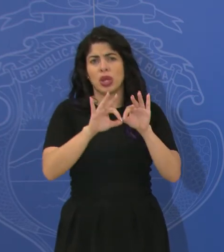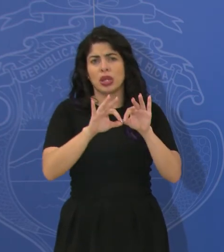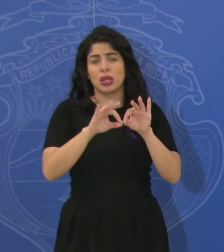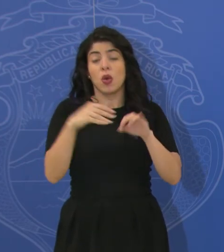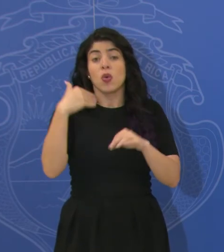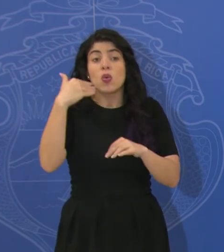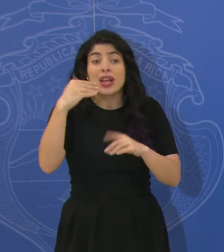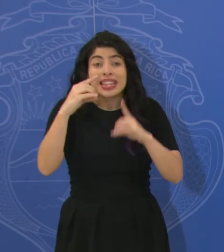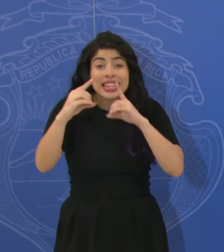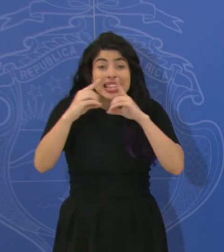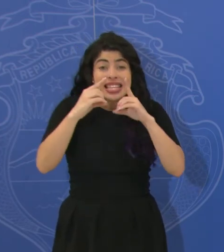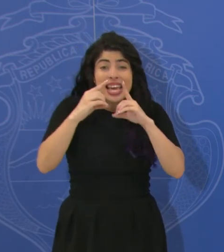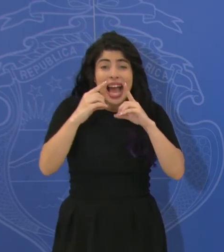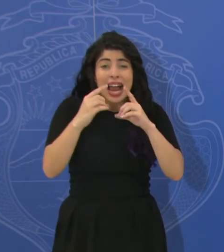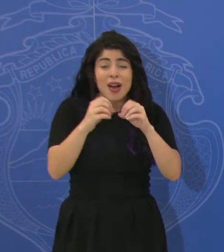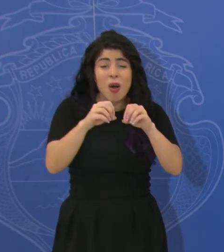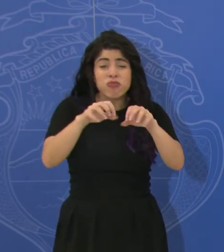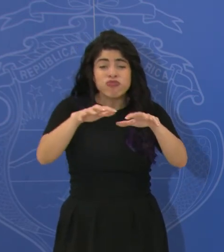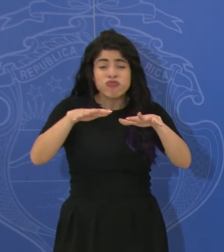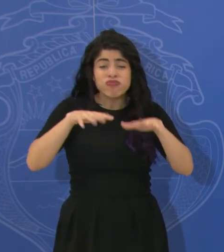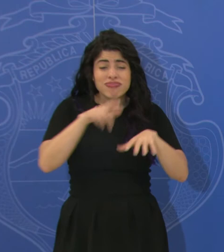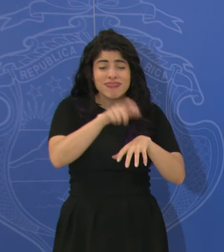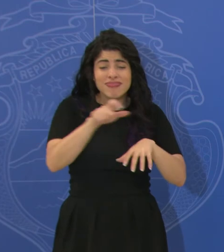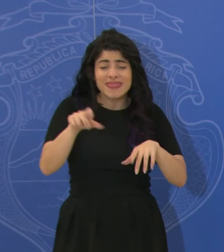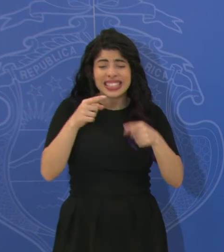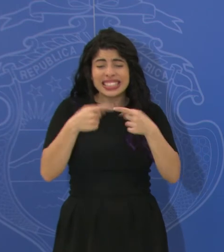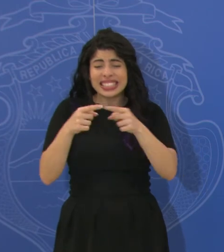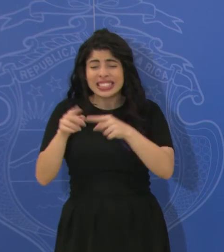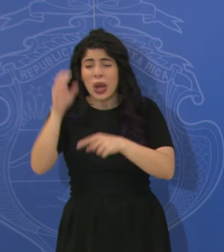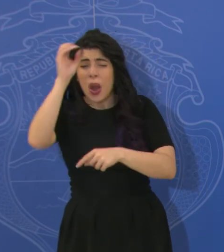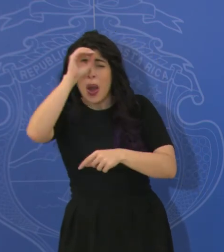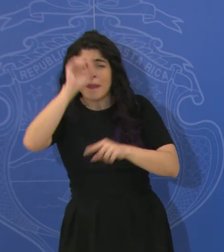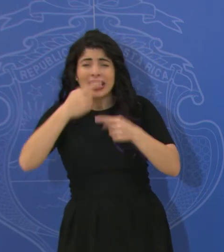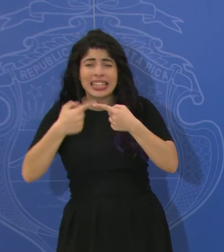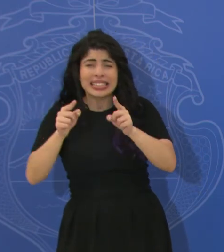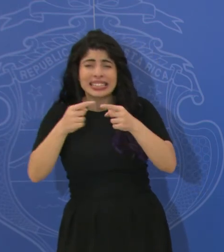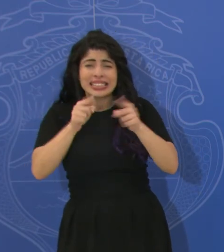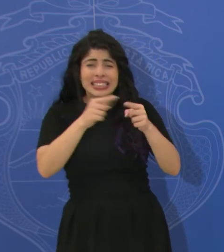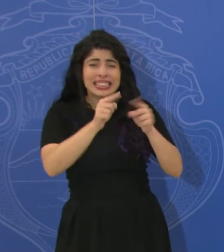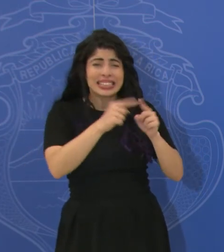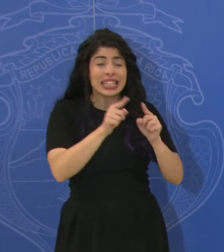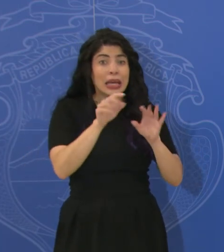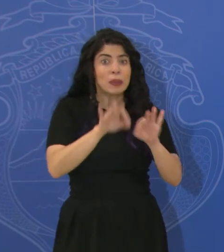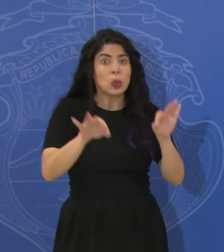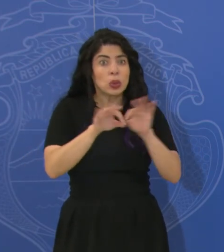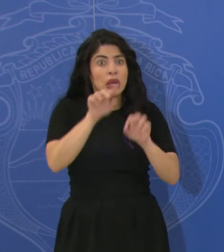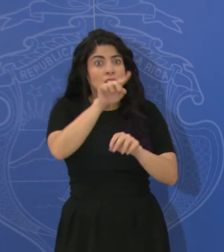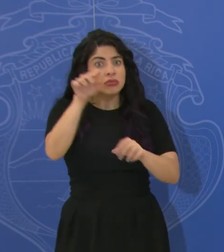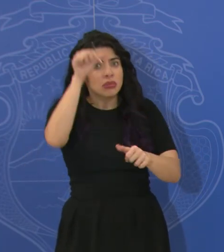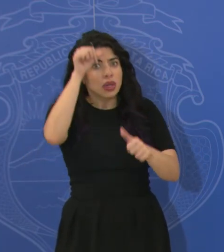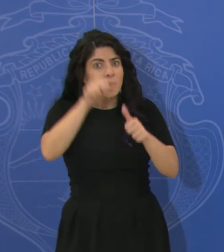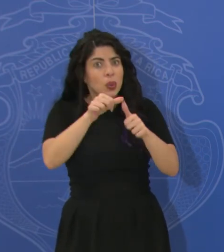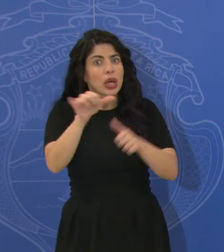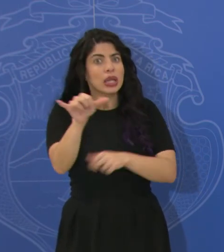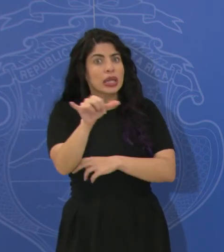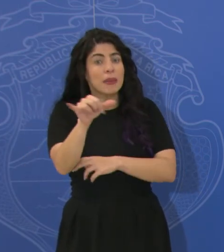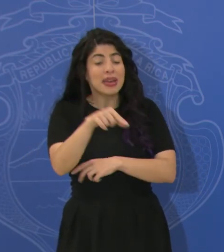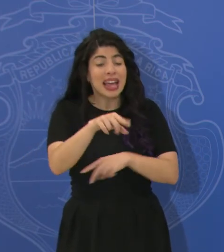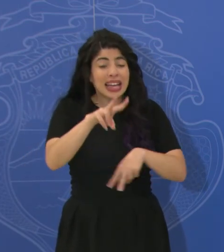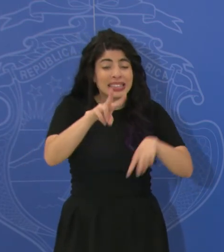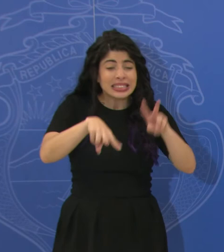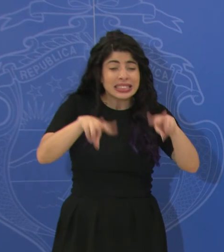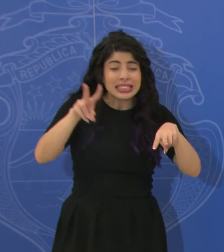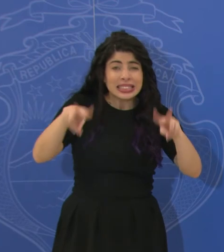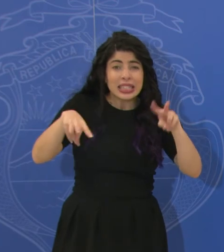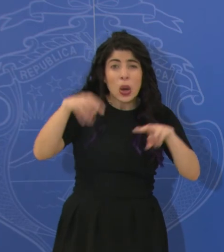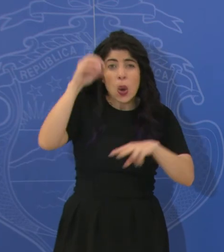con tanta diversidad de actores y posiciones. Y es importante recordar también que esa diversidad